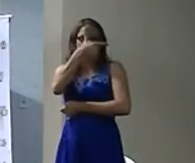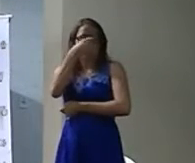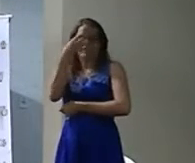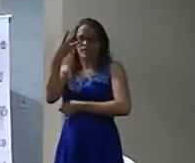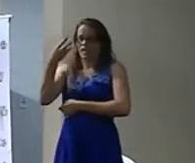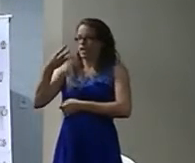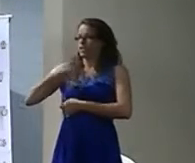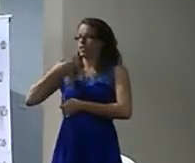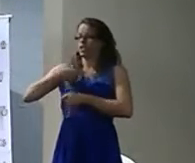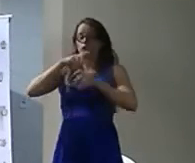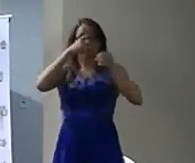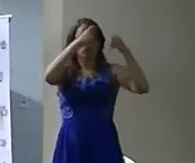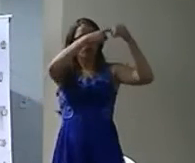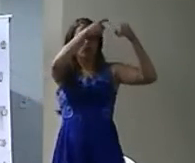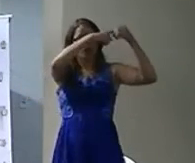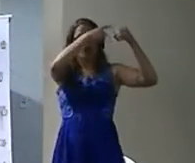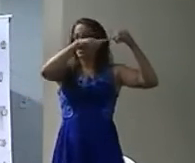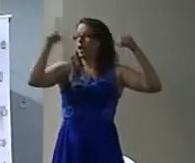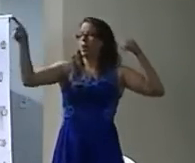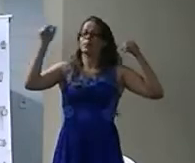no interior A menina não sabe falar nada